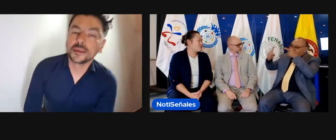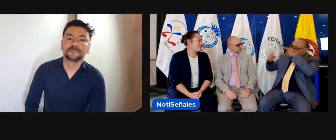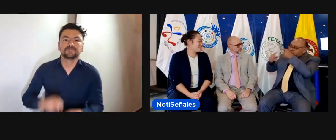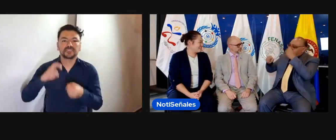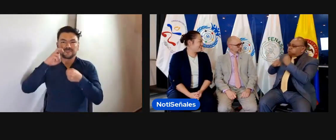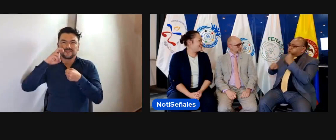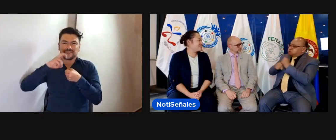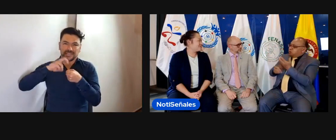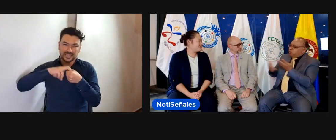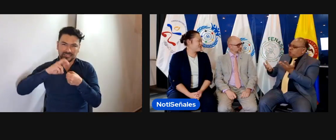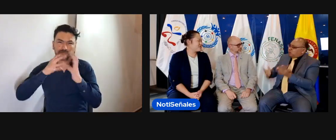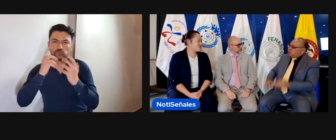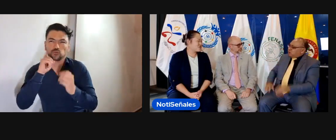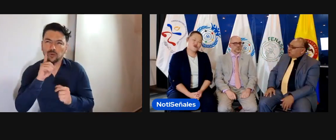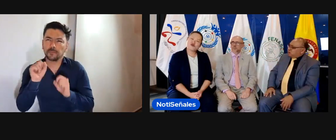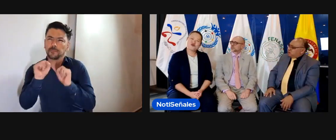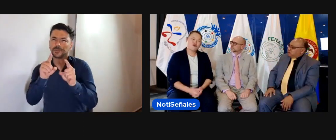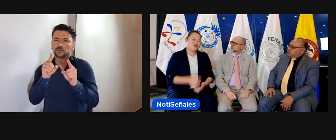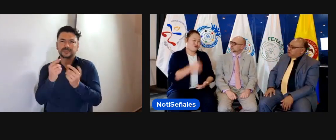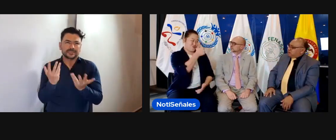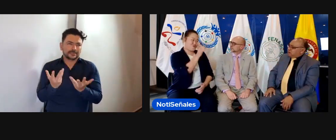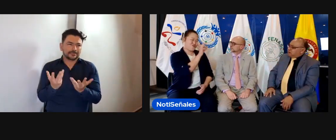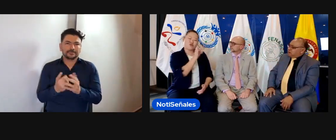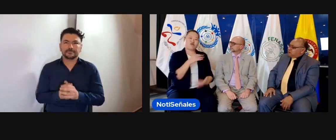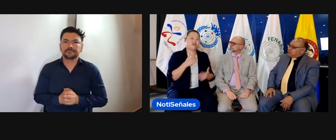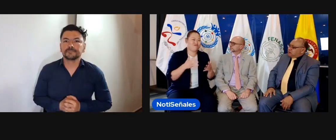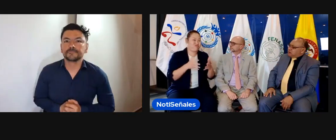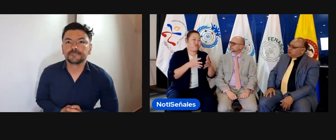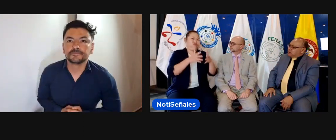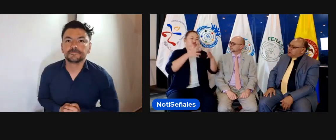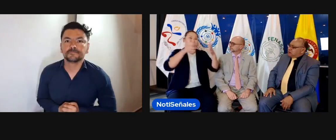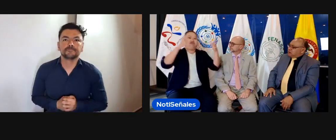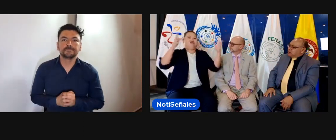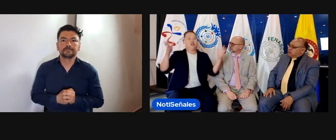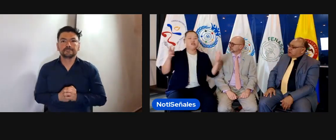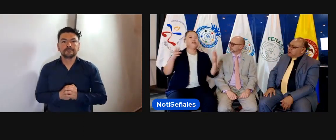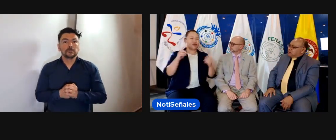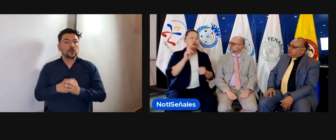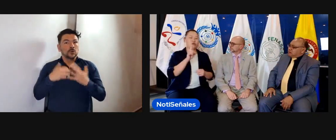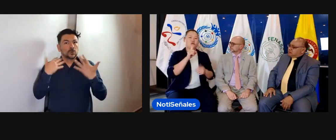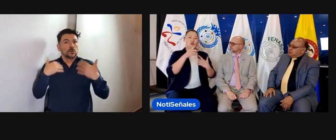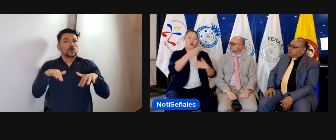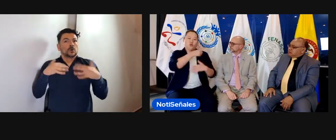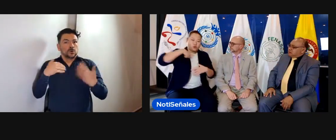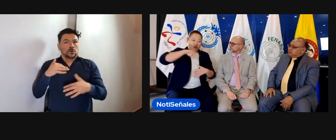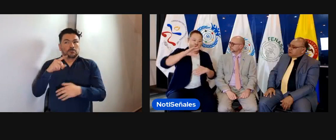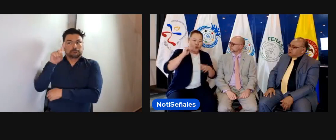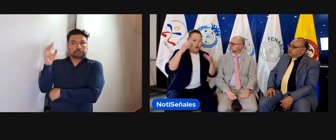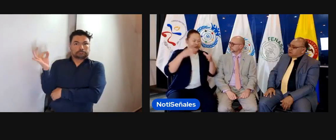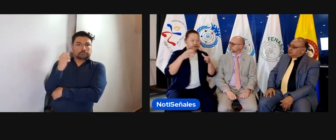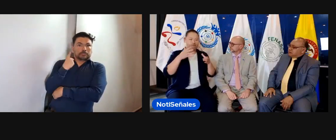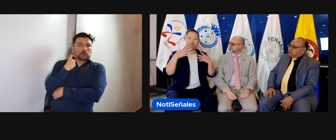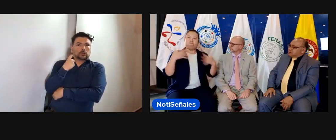¿cuál es ese trabajo o esa meta objetivo por la que se está trabajando? Muy buena pregunta, Henry, porque